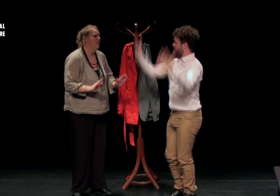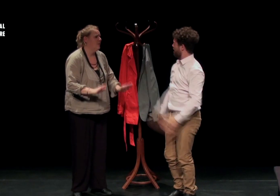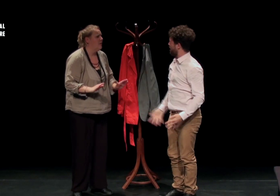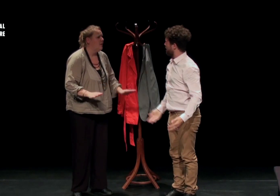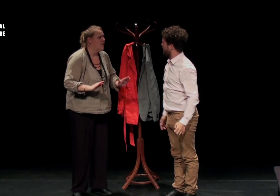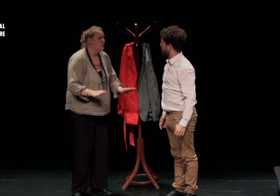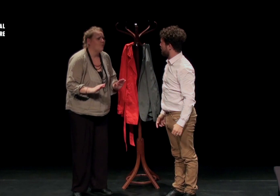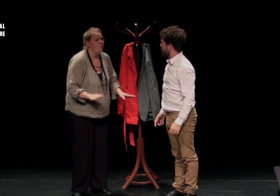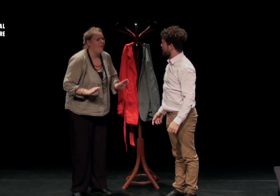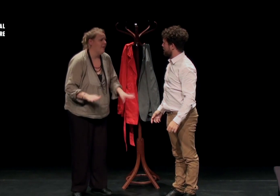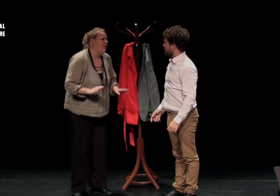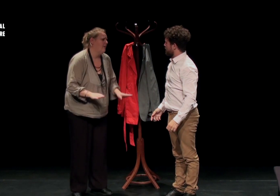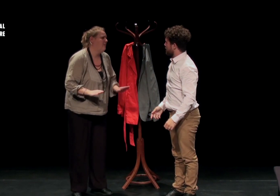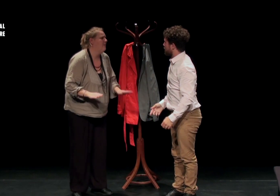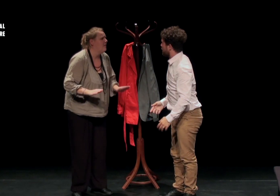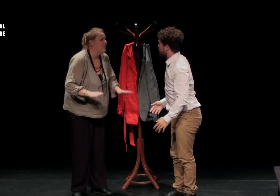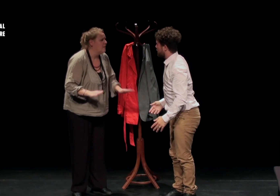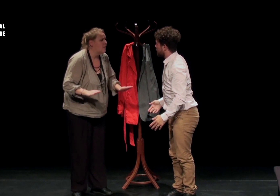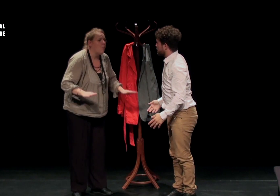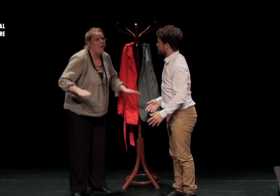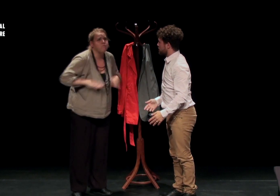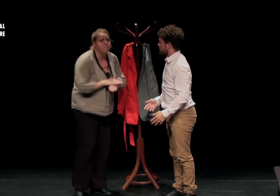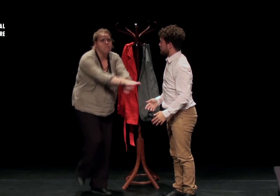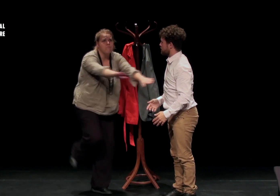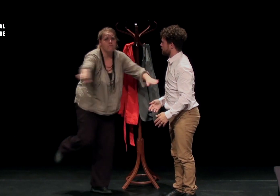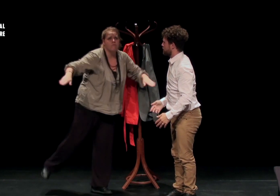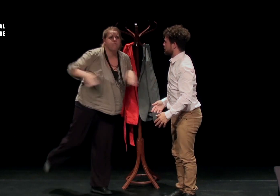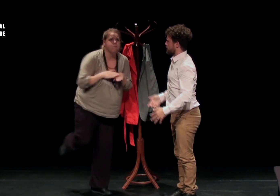Tu comprends rien ! Non bah le boudou !